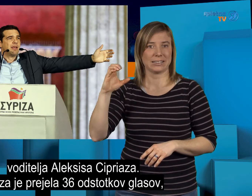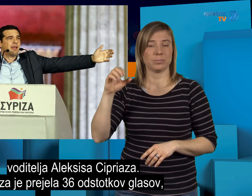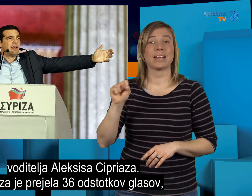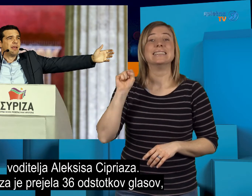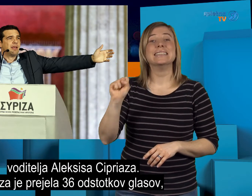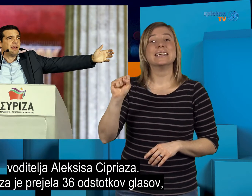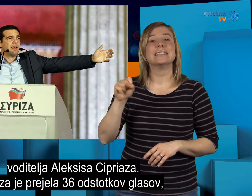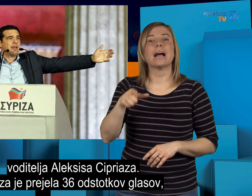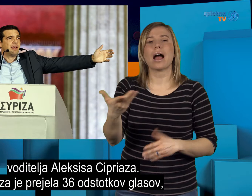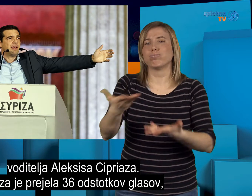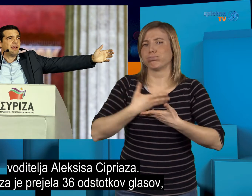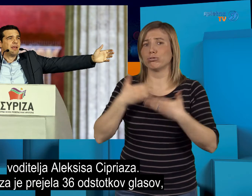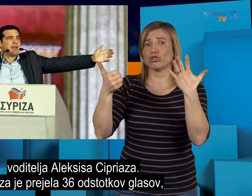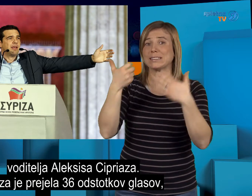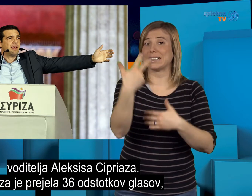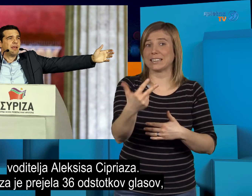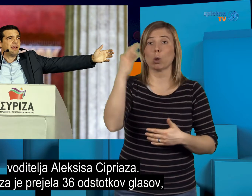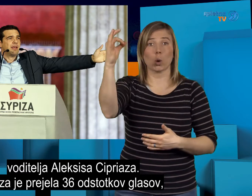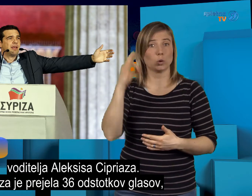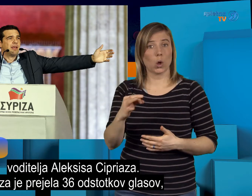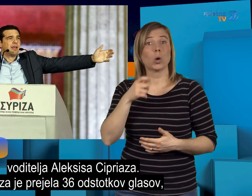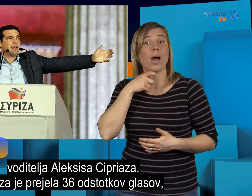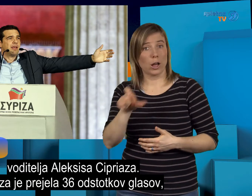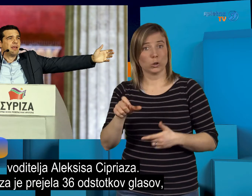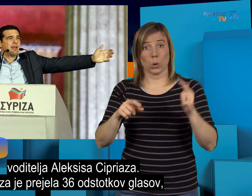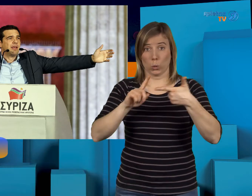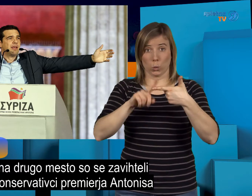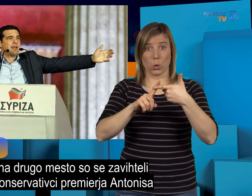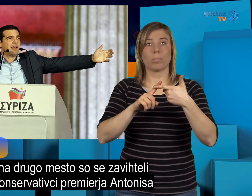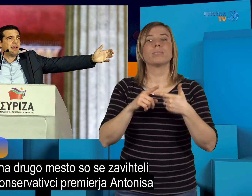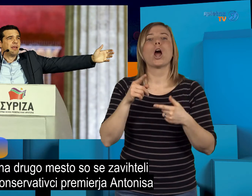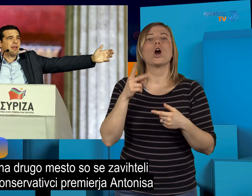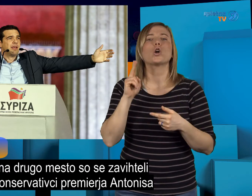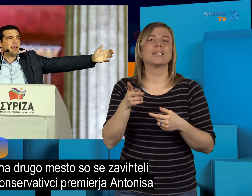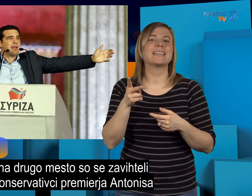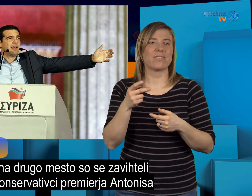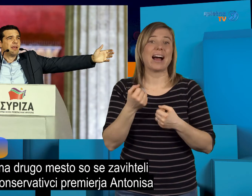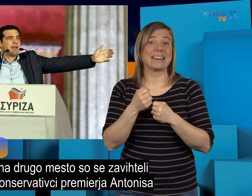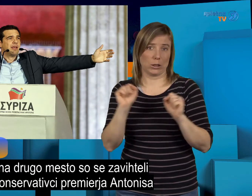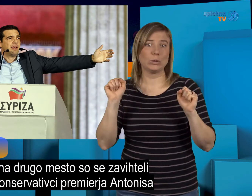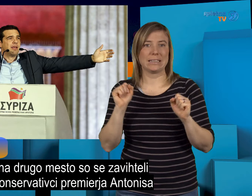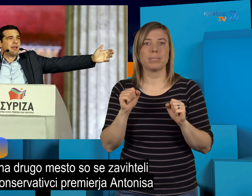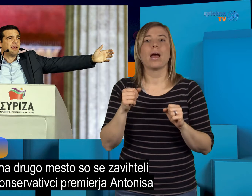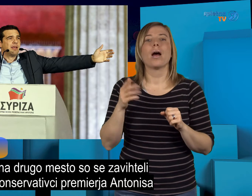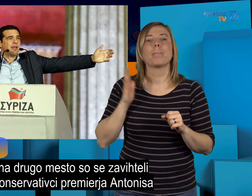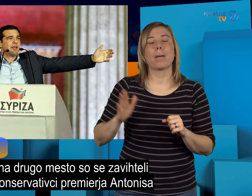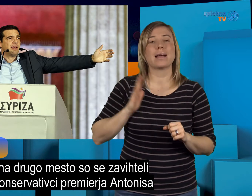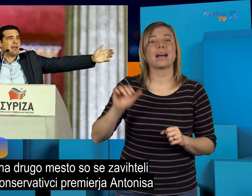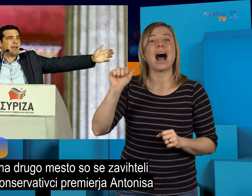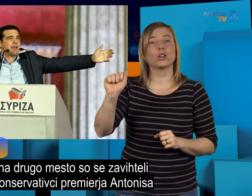Siriza je prejela 36 odstotkov glasov. Na drugo mesto pa so se zavihteli konzervativci premijaja Antonisa